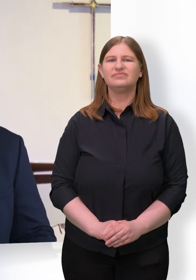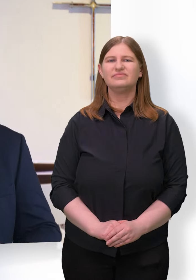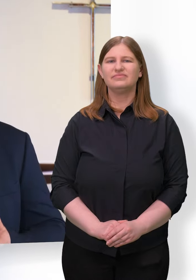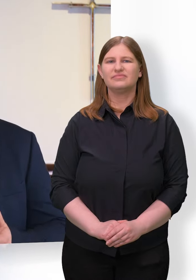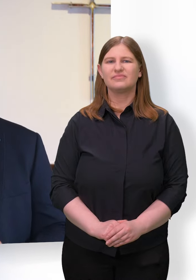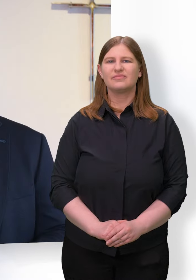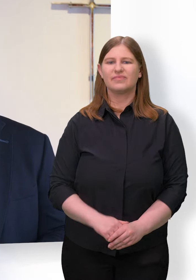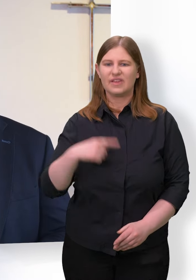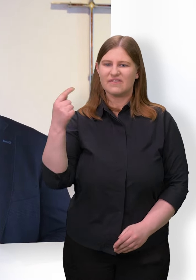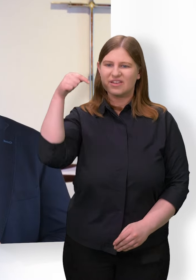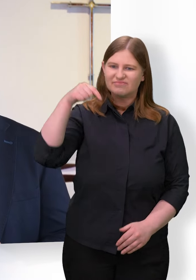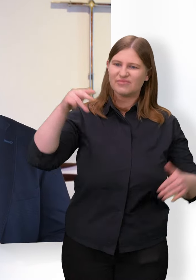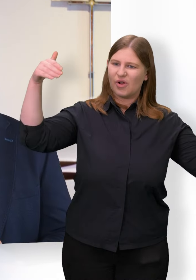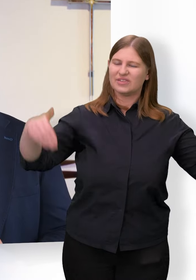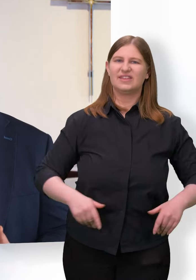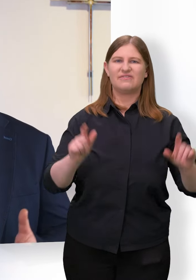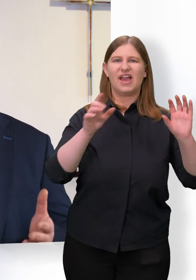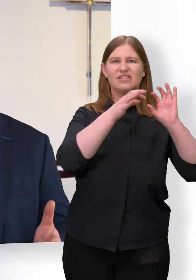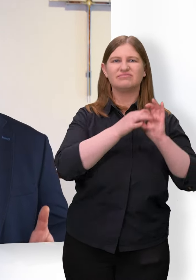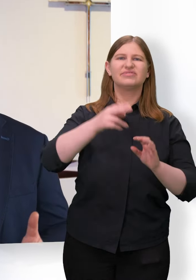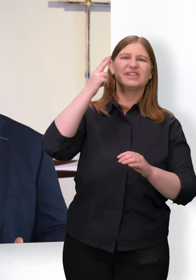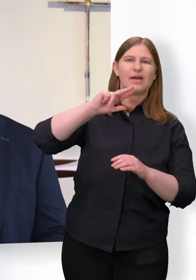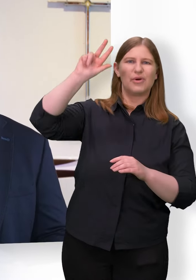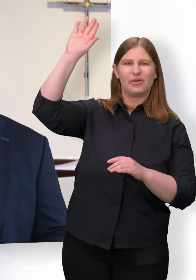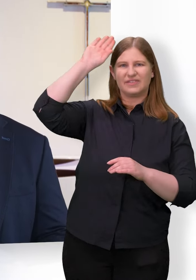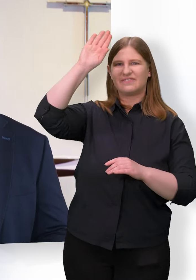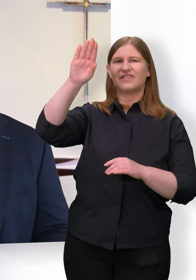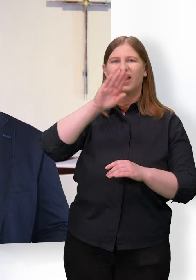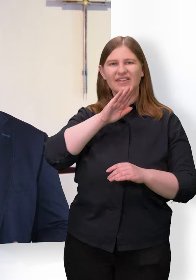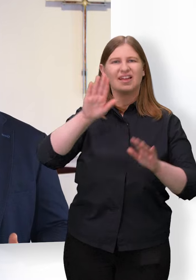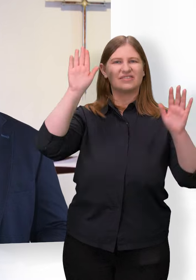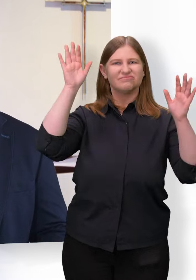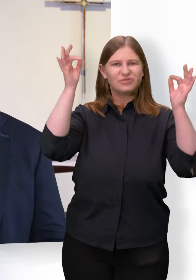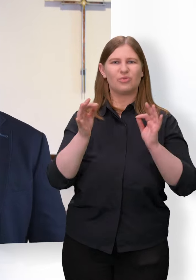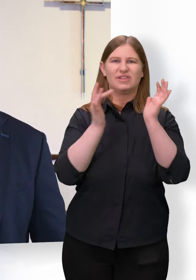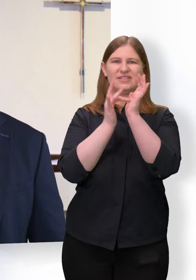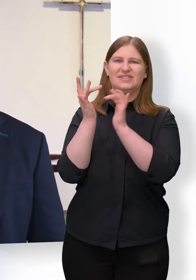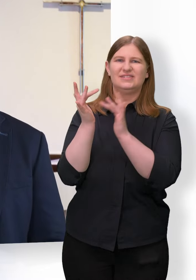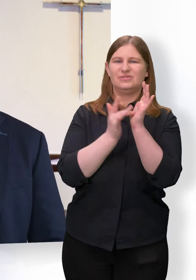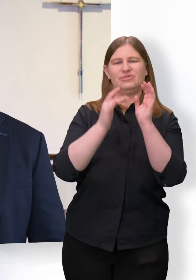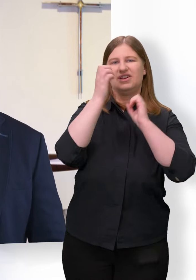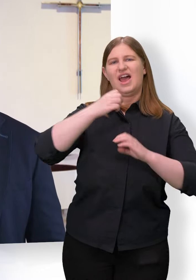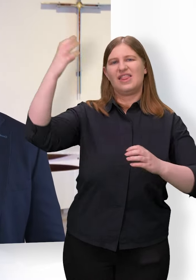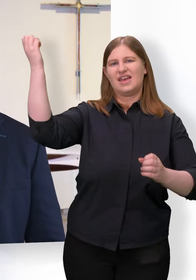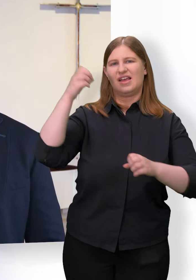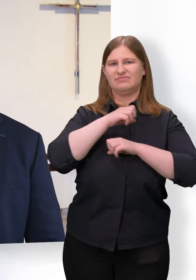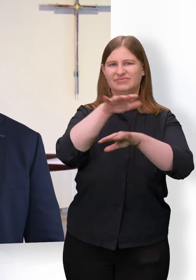Wir feiern diesen Gottesdienst im Namen Gottes, des Vaters und des Sohnes und des Heiligen Geistes.